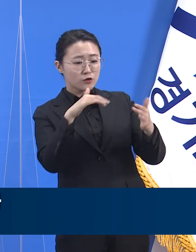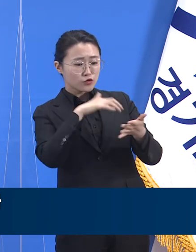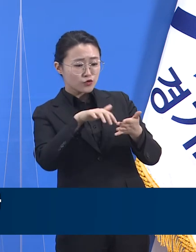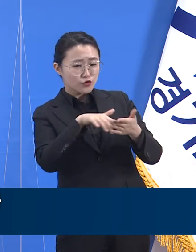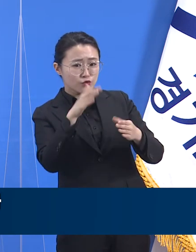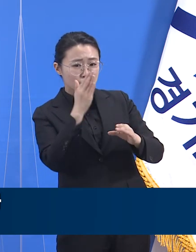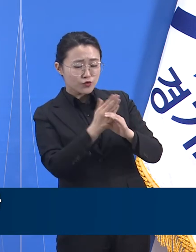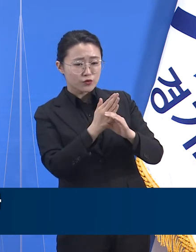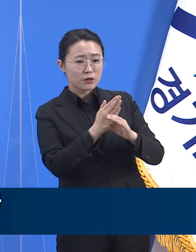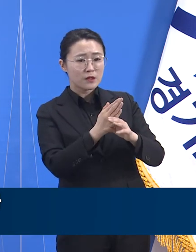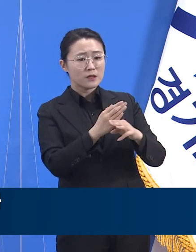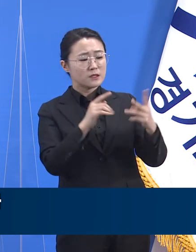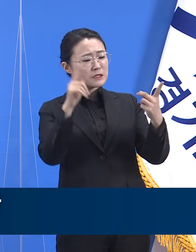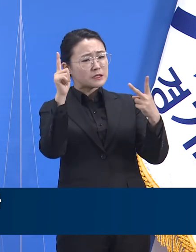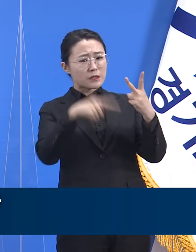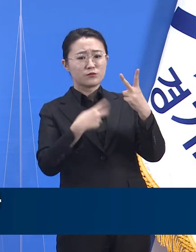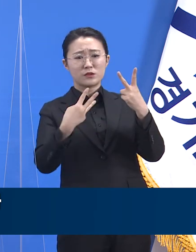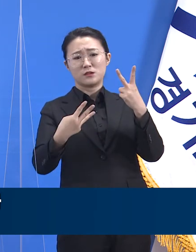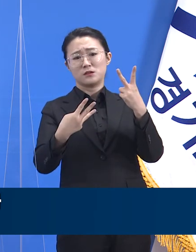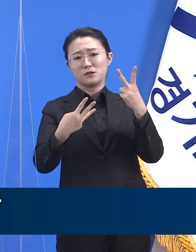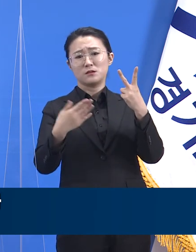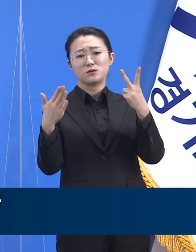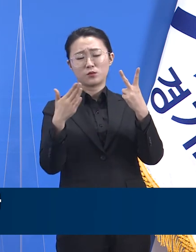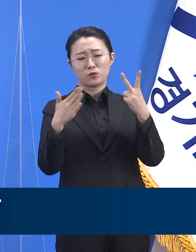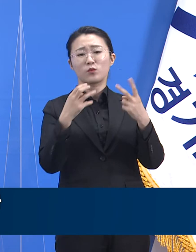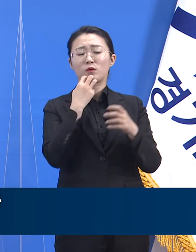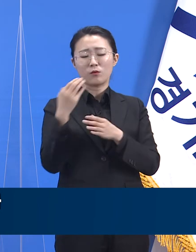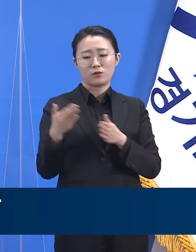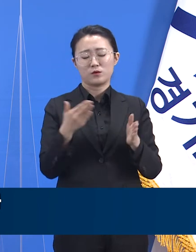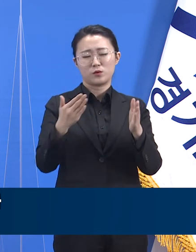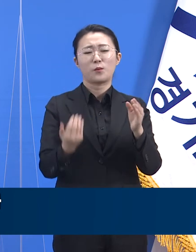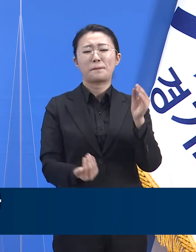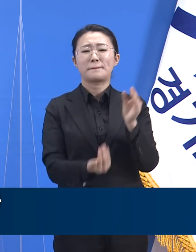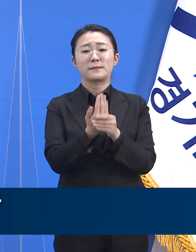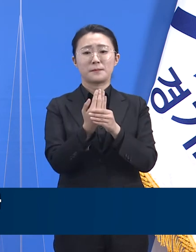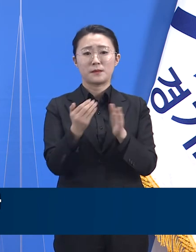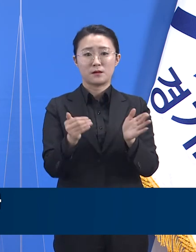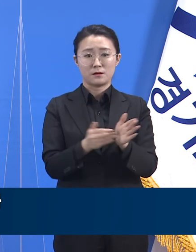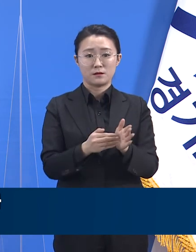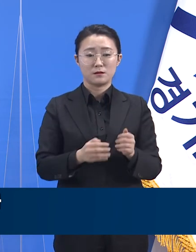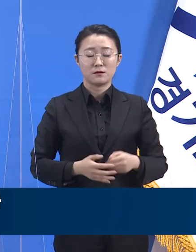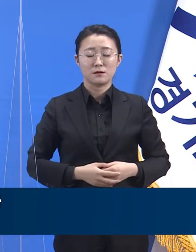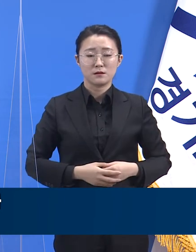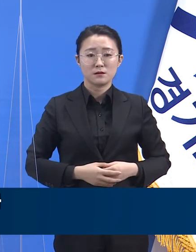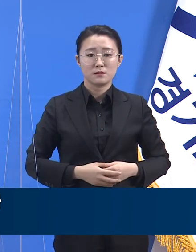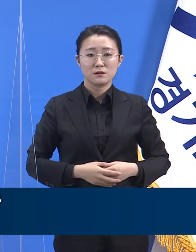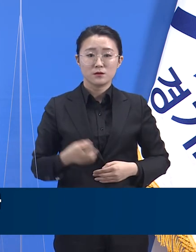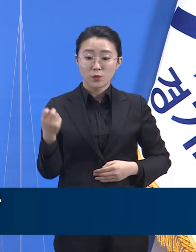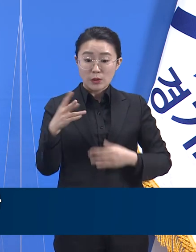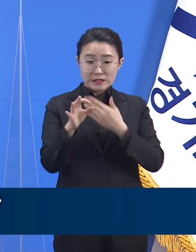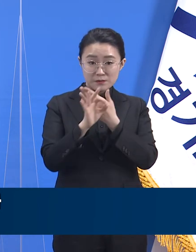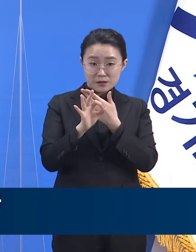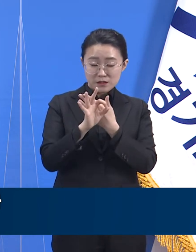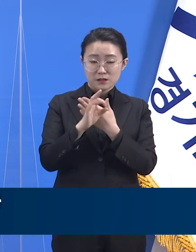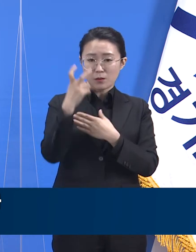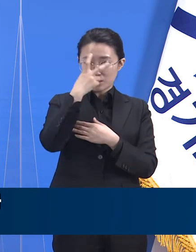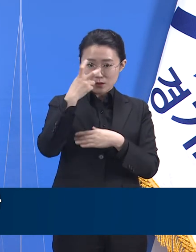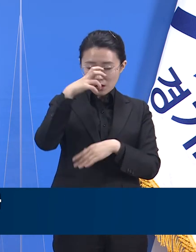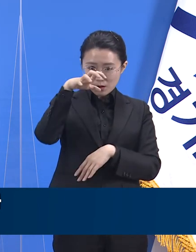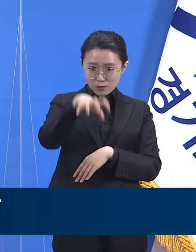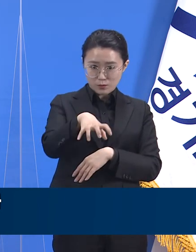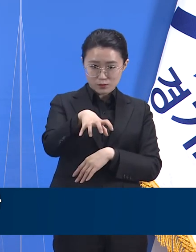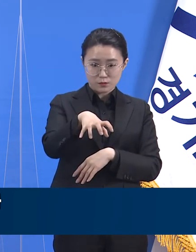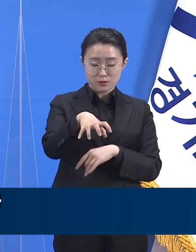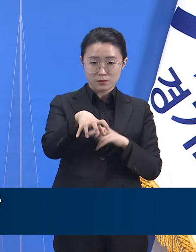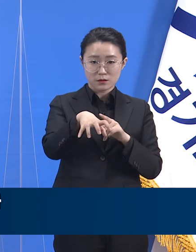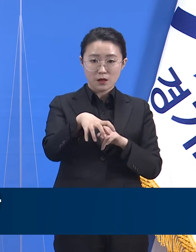발생했습니다. 정부에 제출되는 임시선별소에서 임시선별검사소에서 시행된